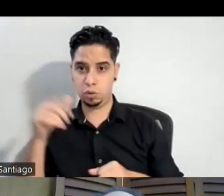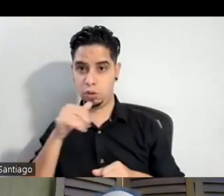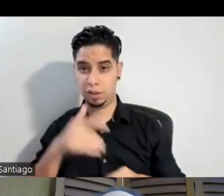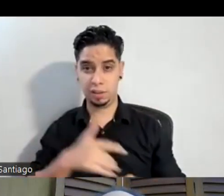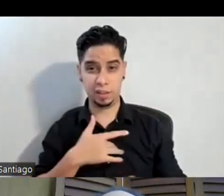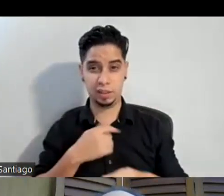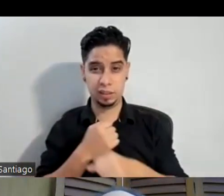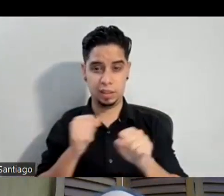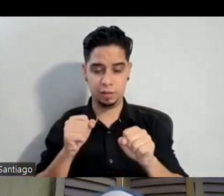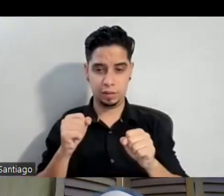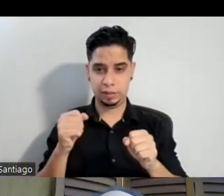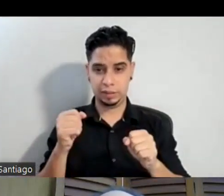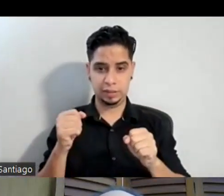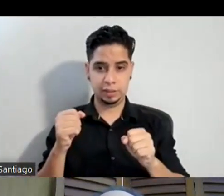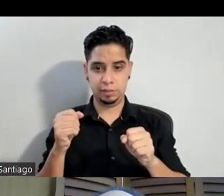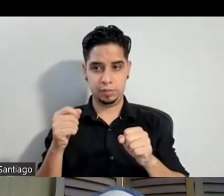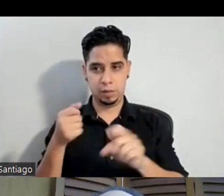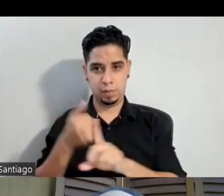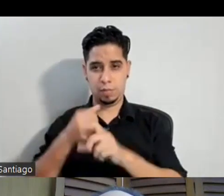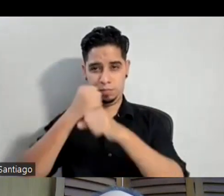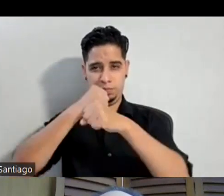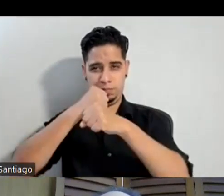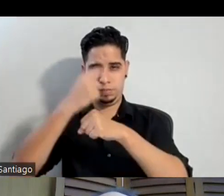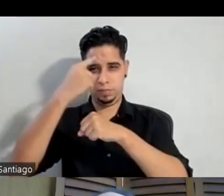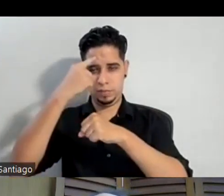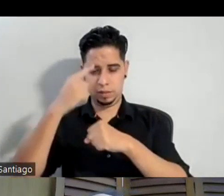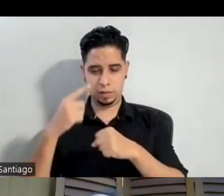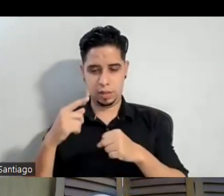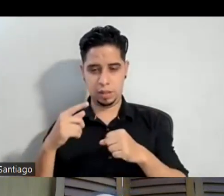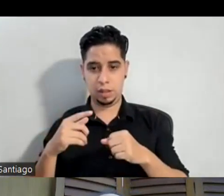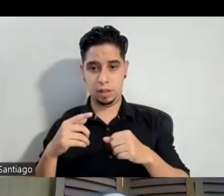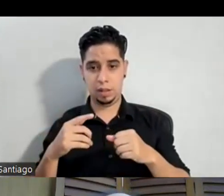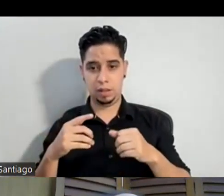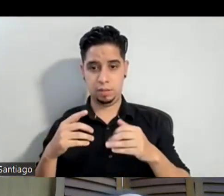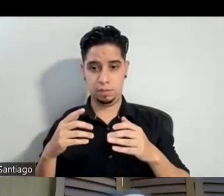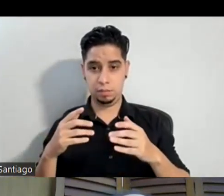cabeza y que ellos mismos también las van creando porque nosotros los seres humanos vamos creando también las mismas inseguridades de acuerdo a las cosas que vemos